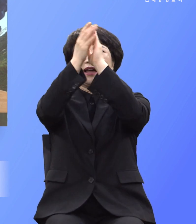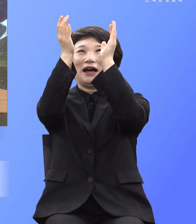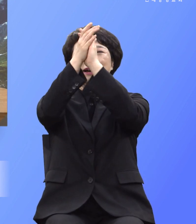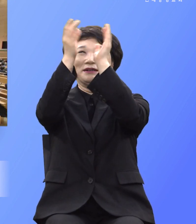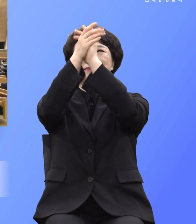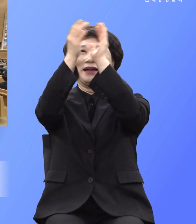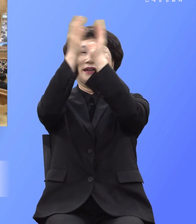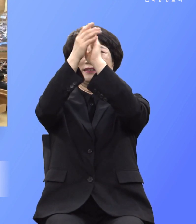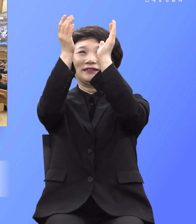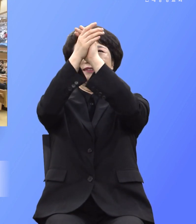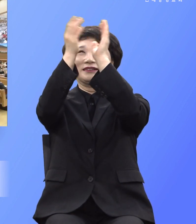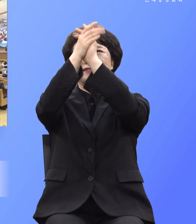아멘